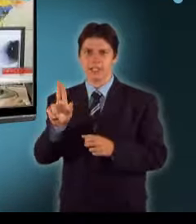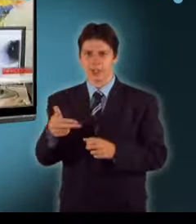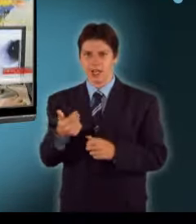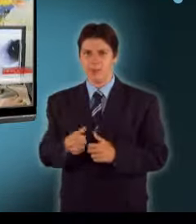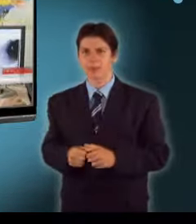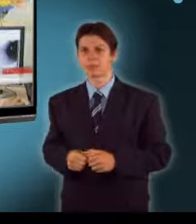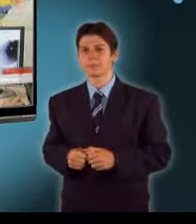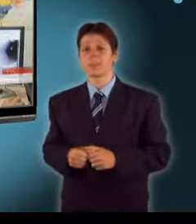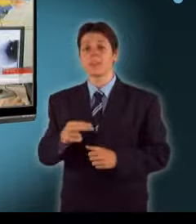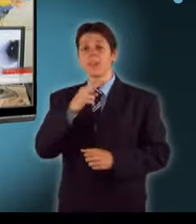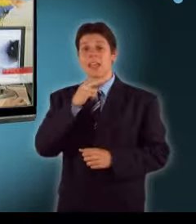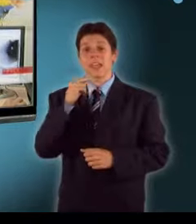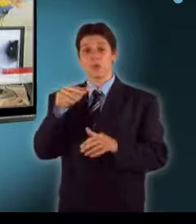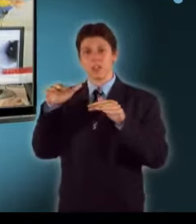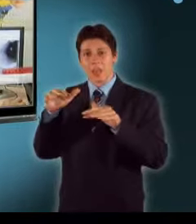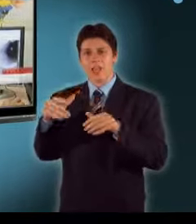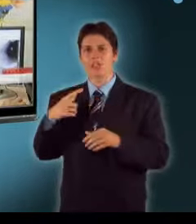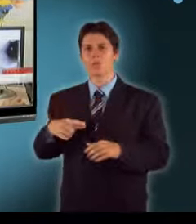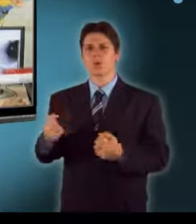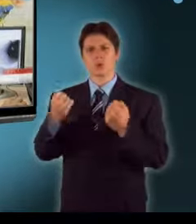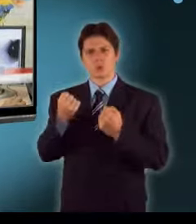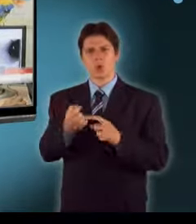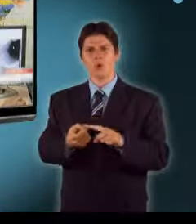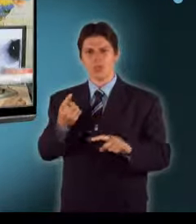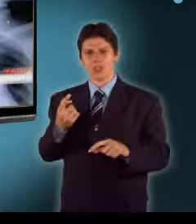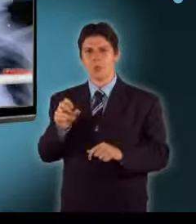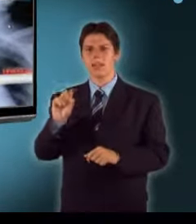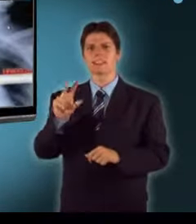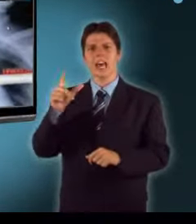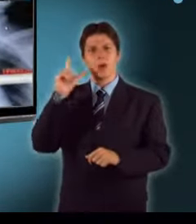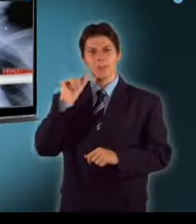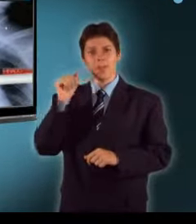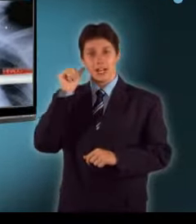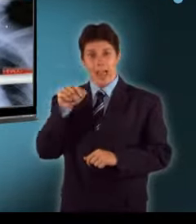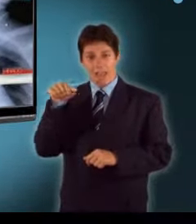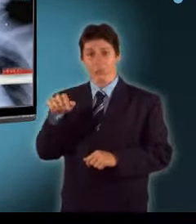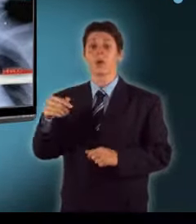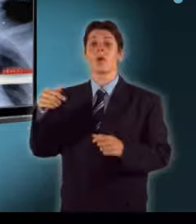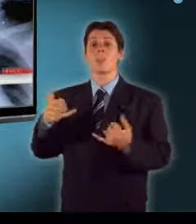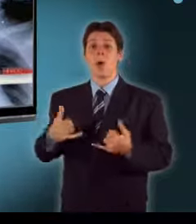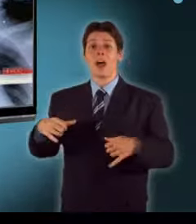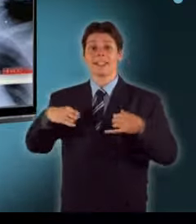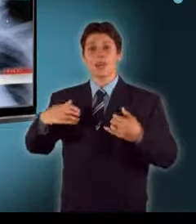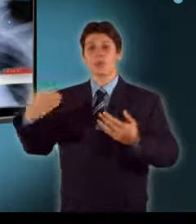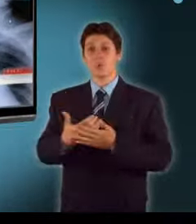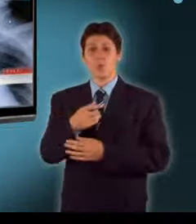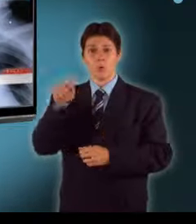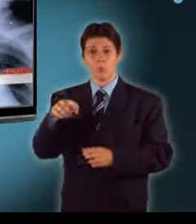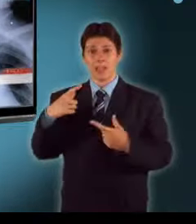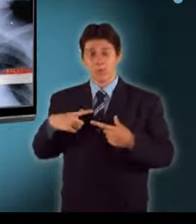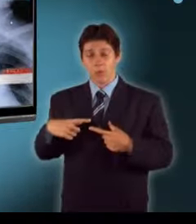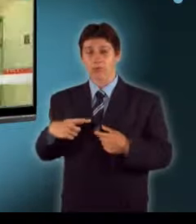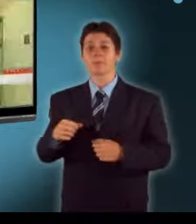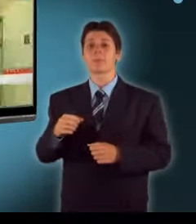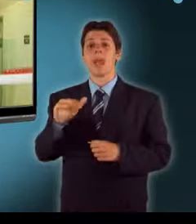életveszélyesen megsérült 13 éves lányt délelőtt ismét megműtették. Az állapota továbbra is stabil. Az orvosok szerint 4-6